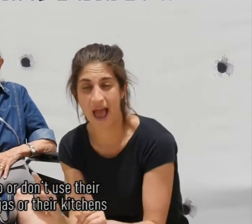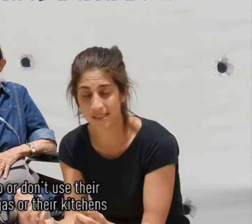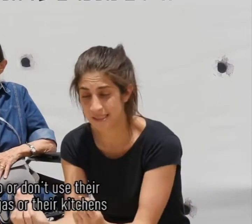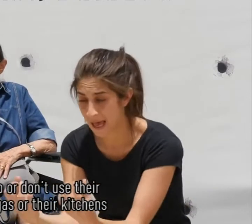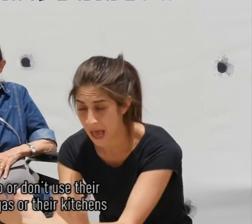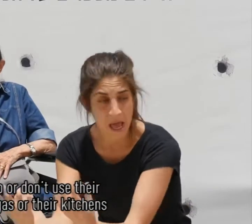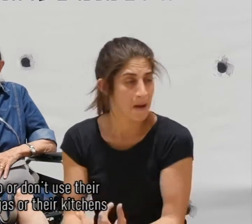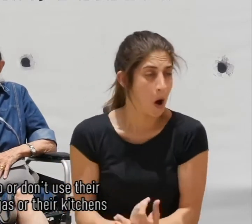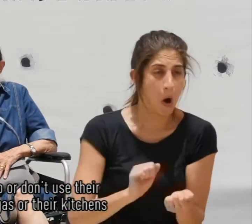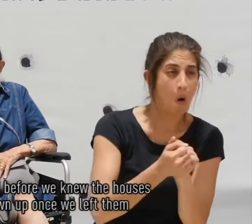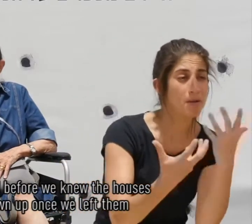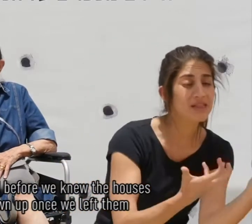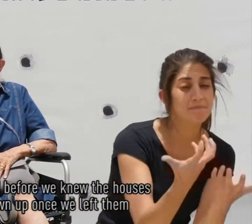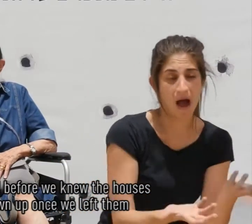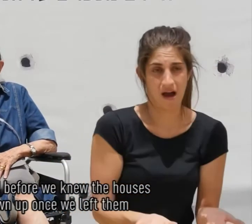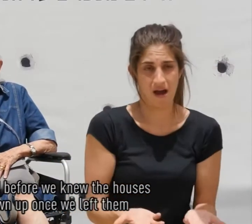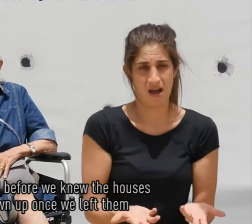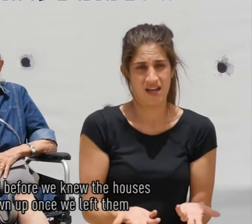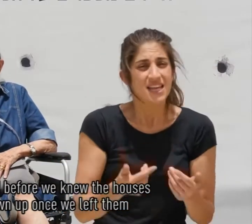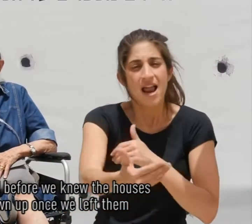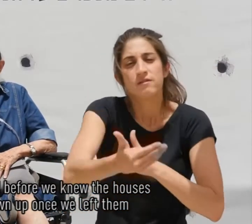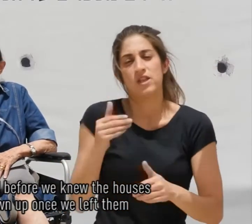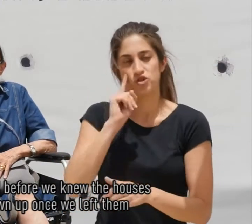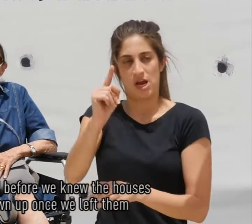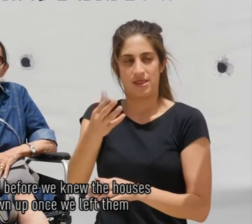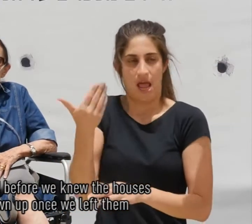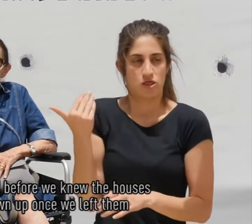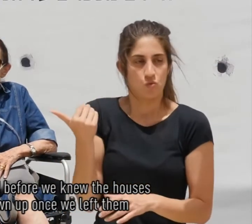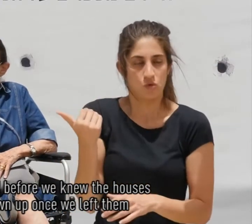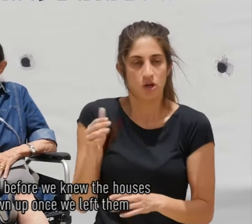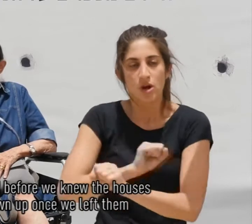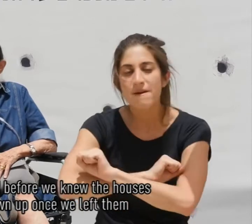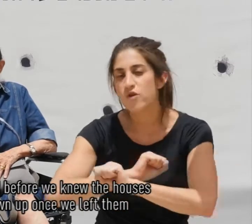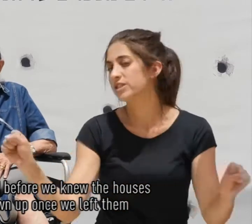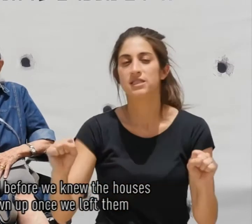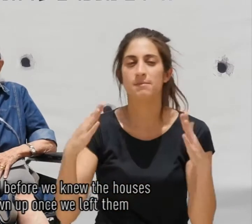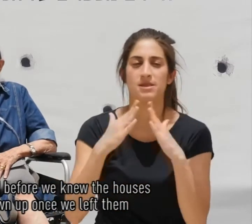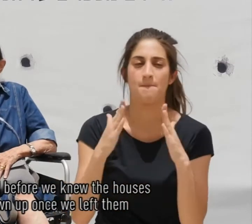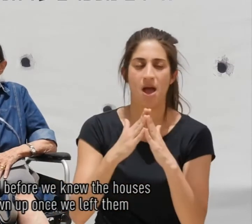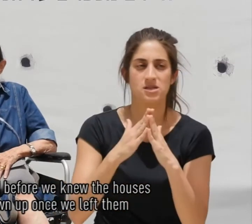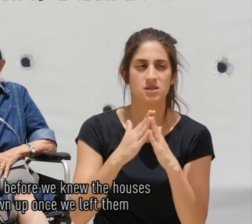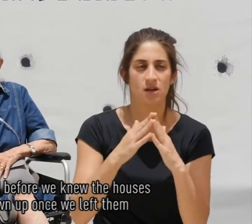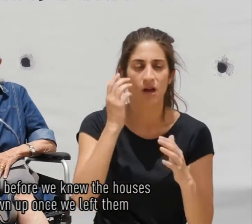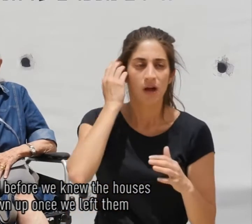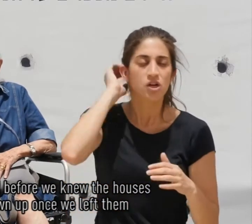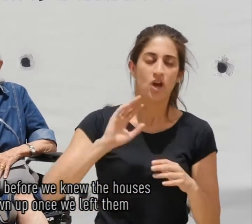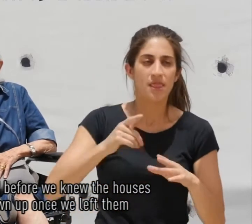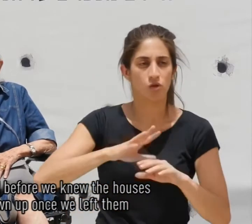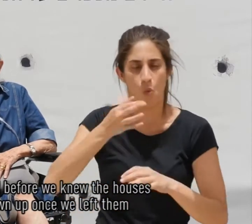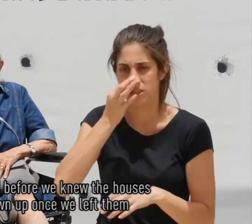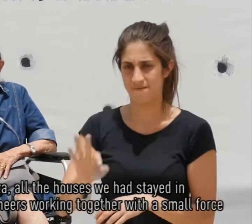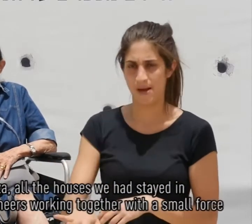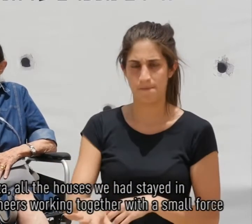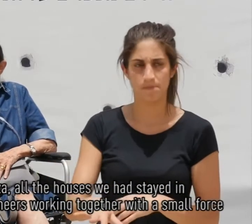או במטבח זה היה לפני שידענו שמפוצצים את הבית כשאנחנו עוזבים